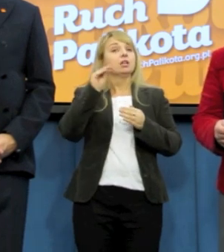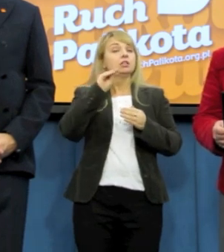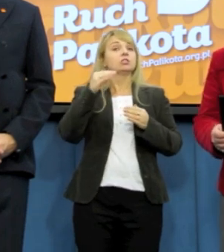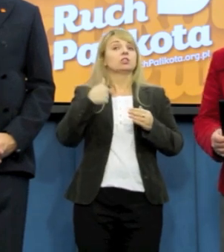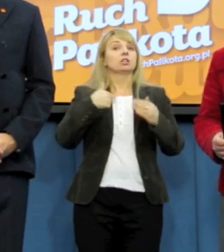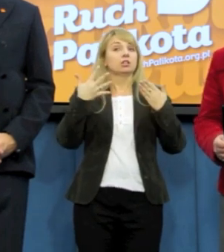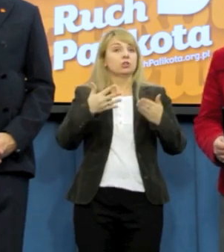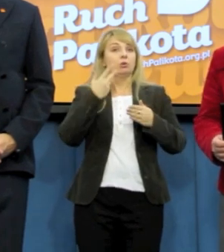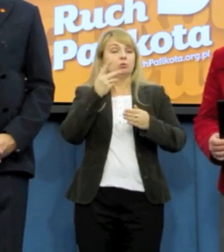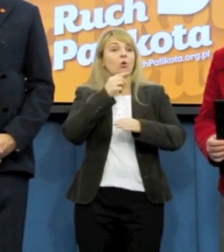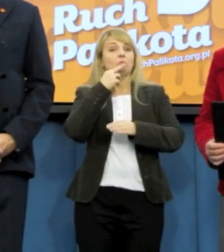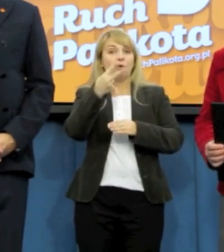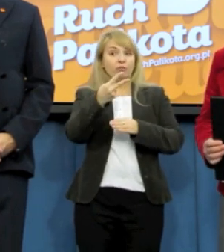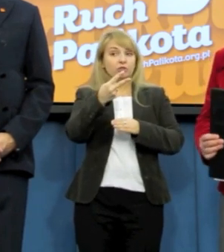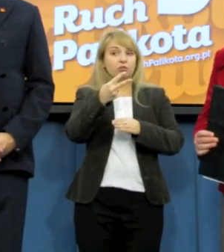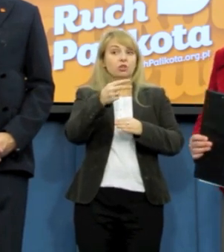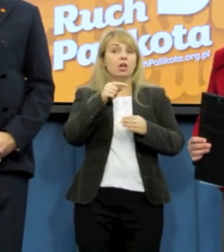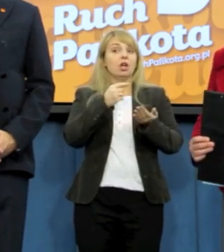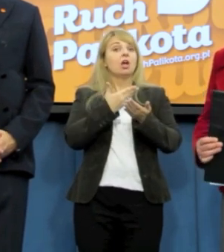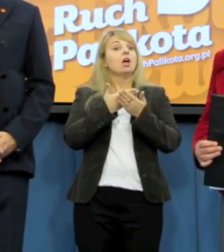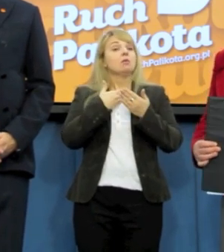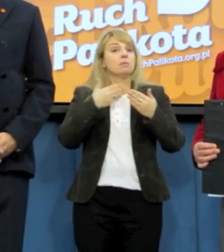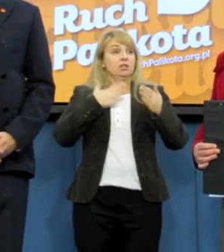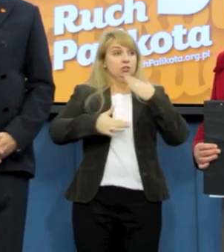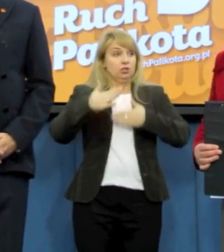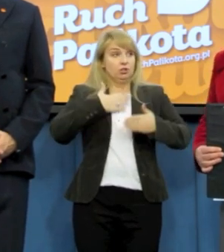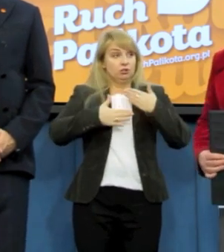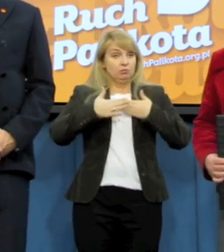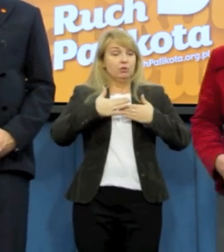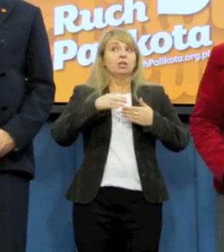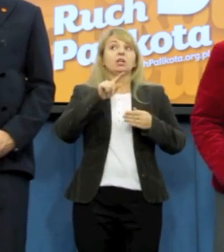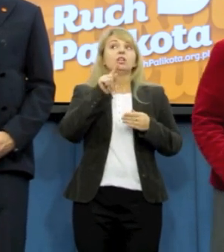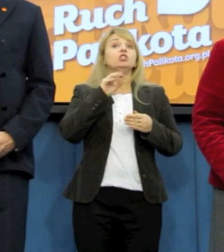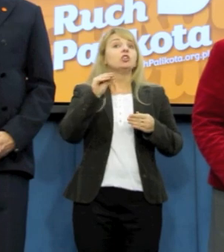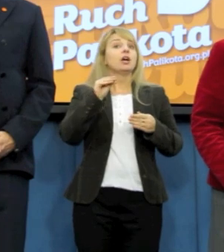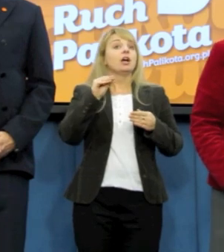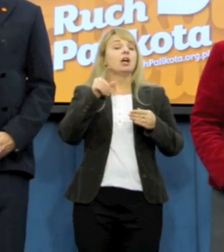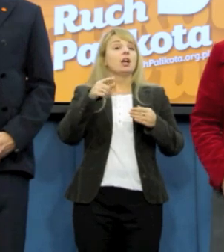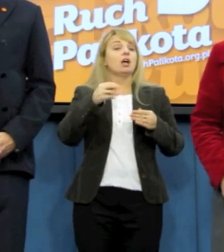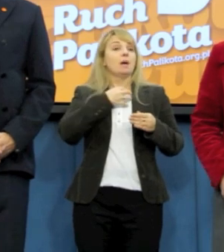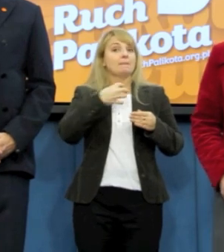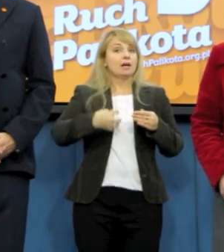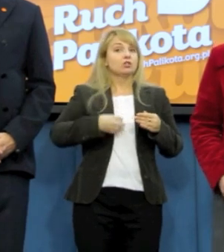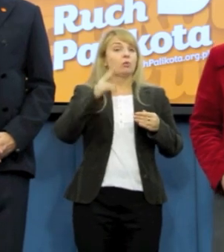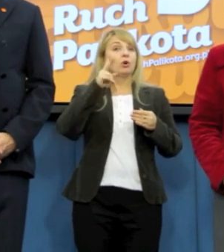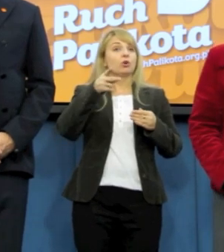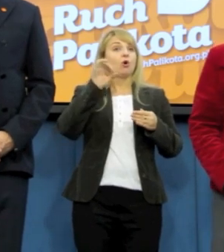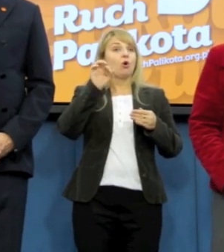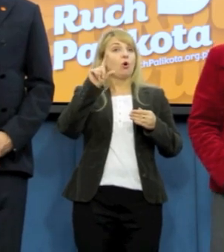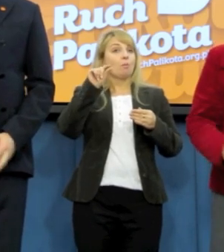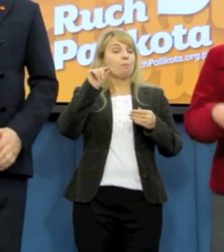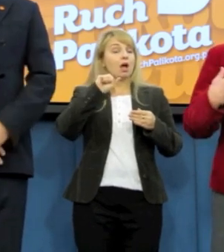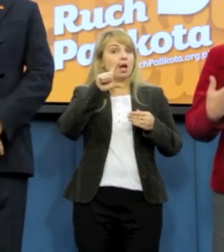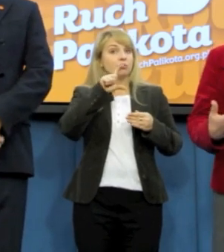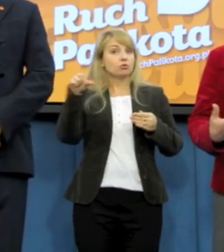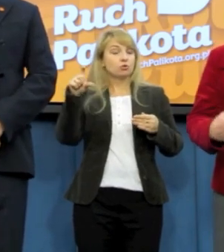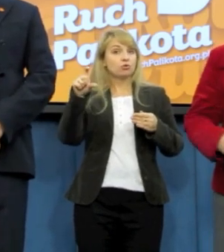chciałam podkreślić, że cieszymy się bardzo, że marszałkinii Kopacz z tego